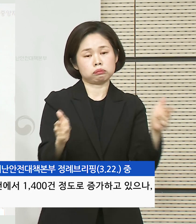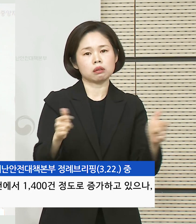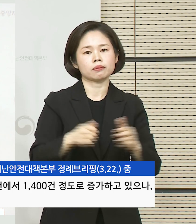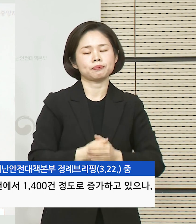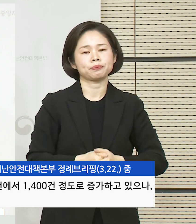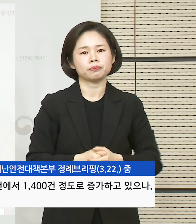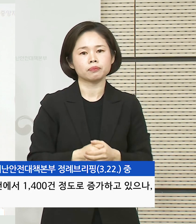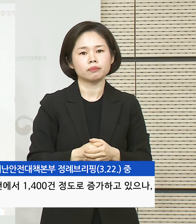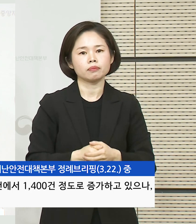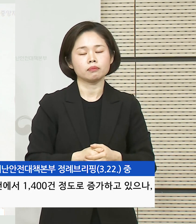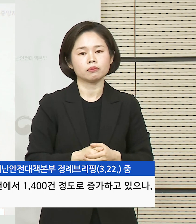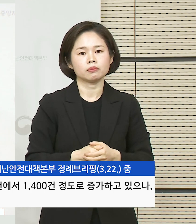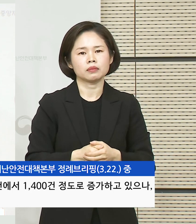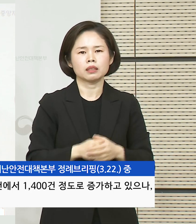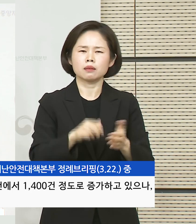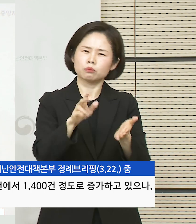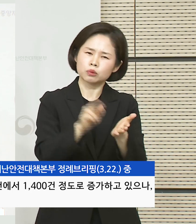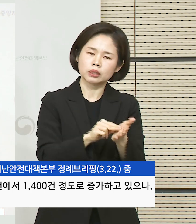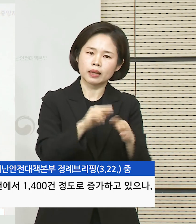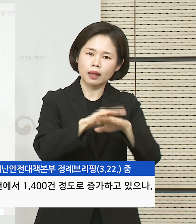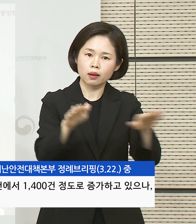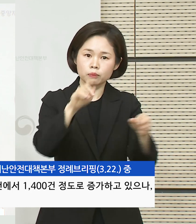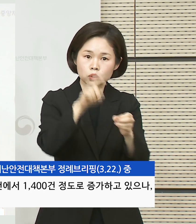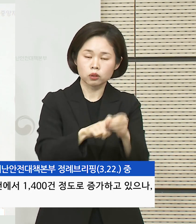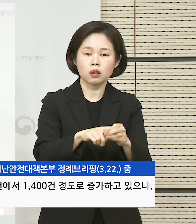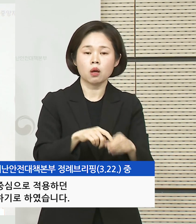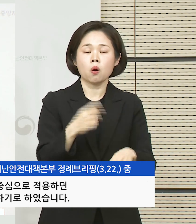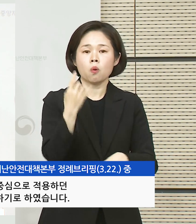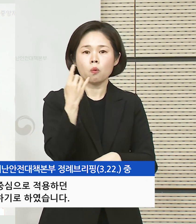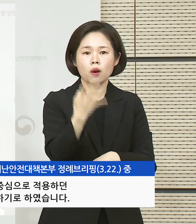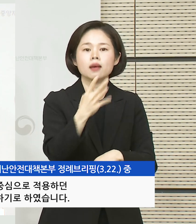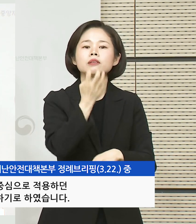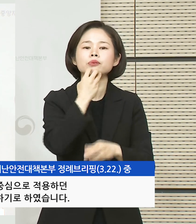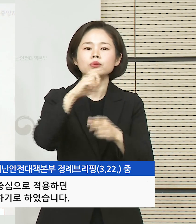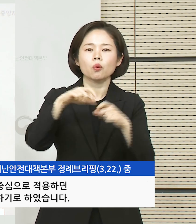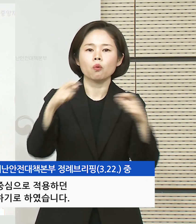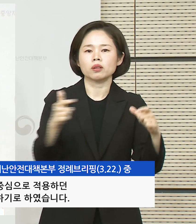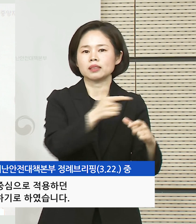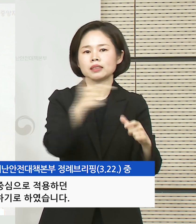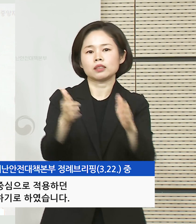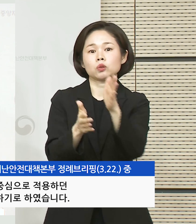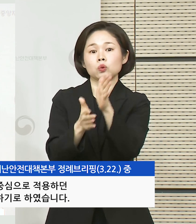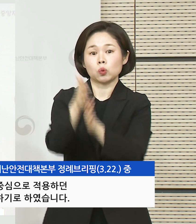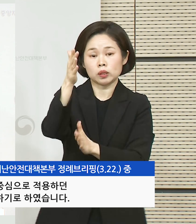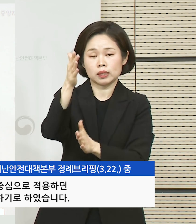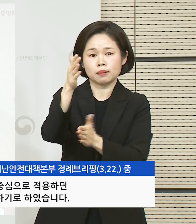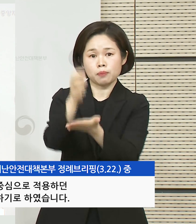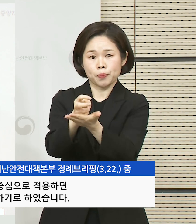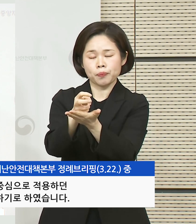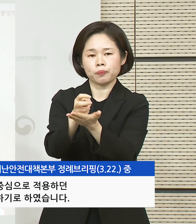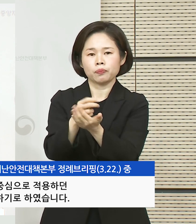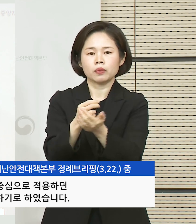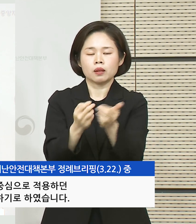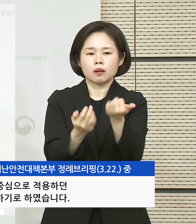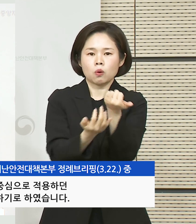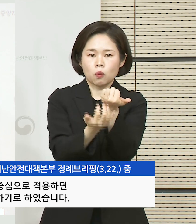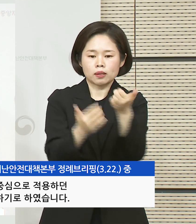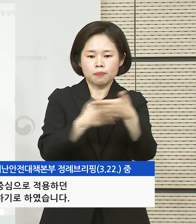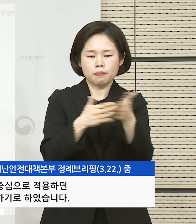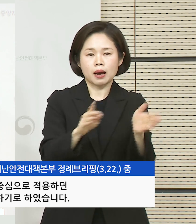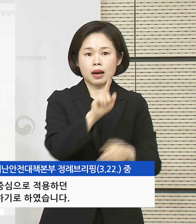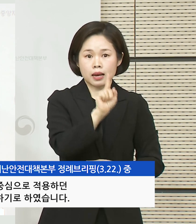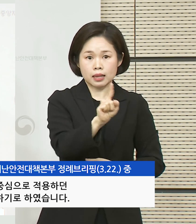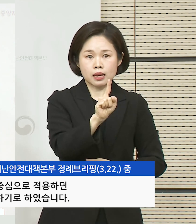아직은 지역적 편차가 큰 상황입니다. 이를 개선하기 위해서 우선 기존에